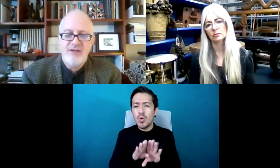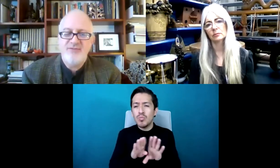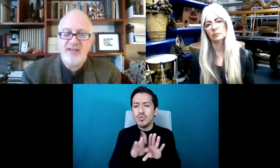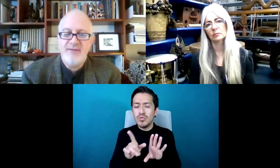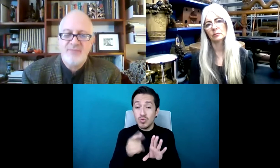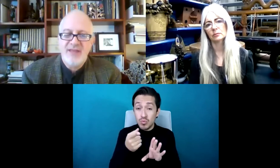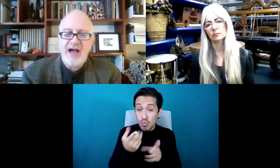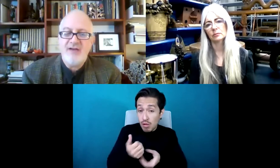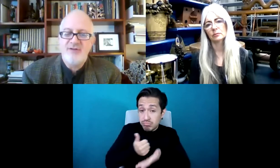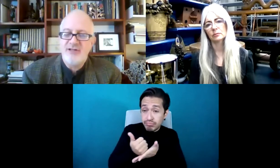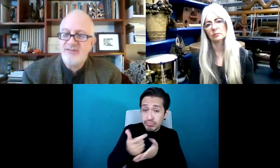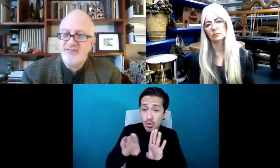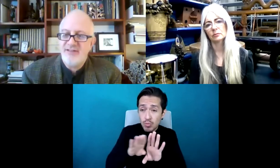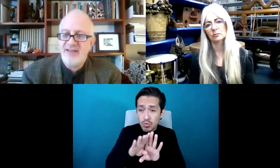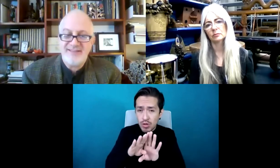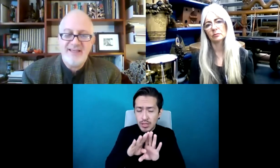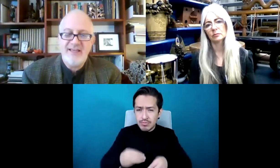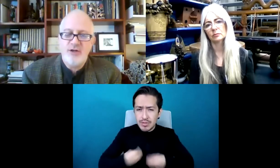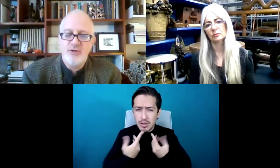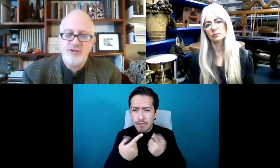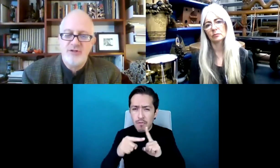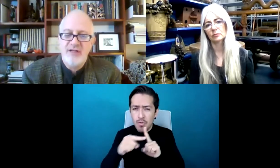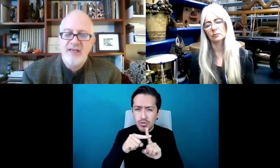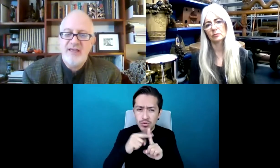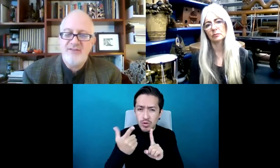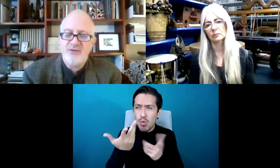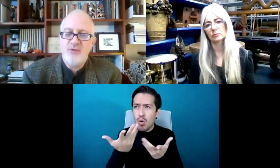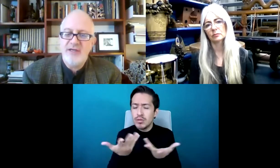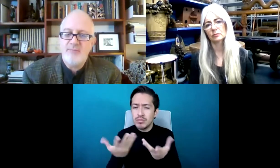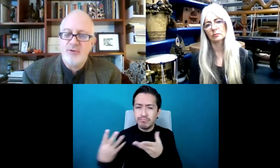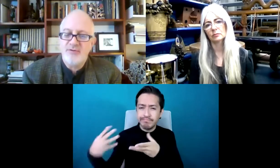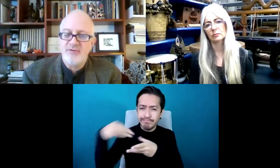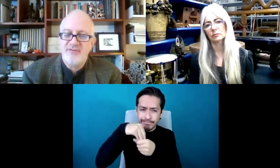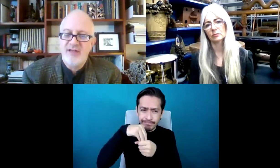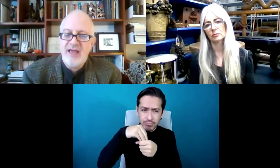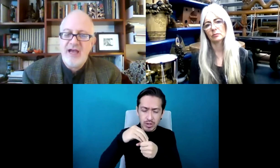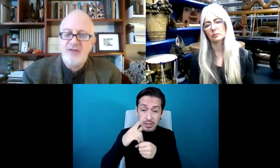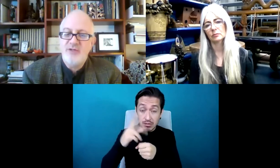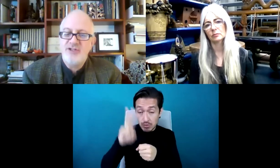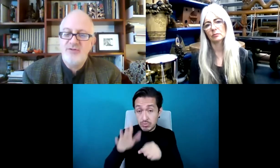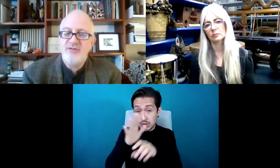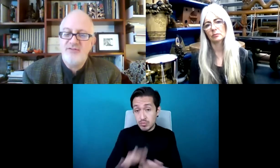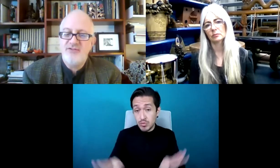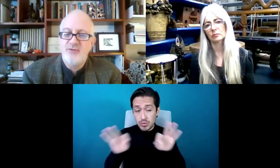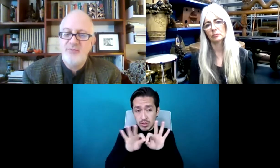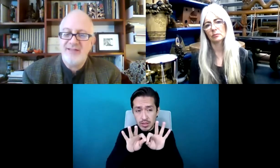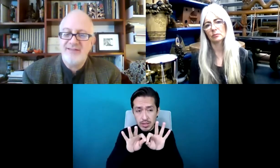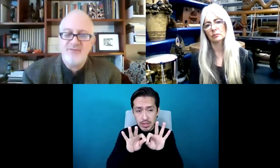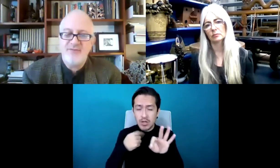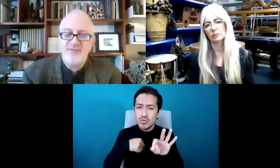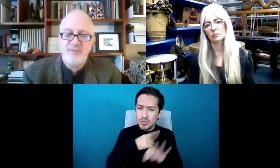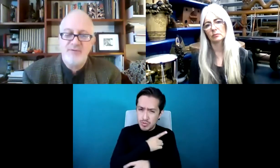positiva. Dices, he aprendido que la inclusión es muy importante y no